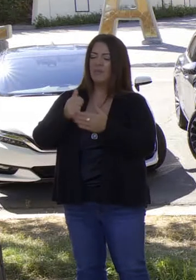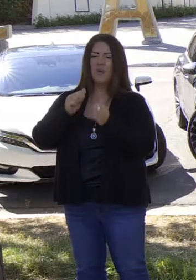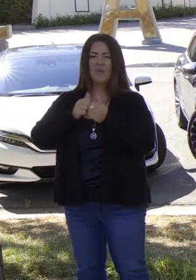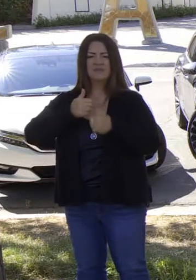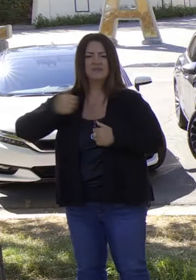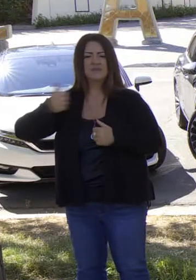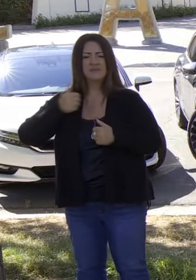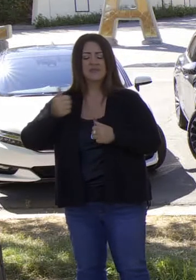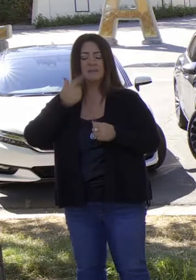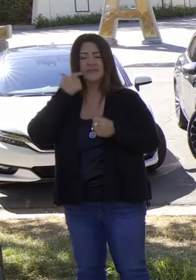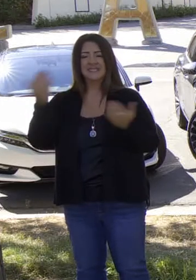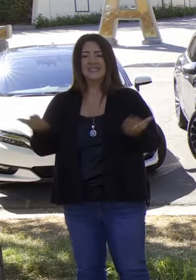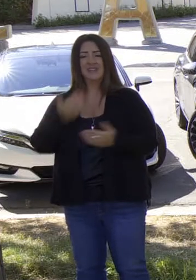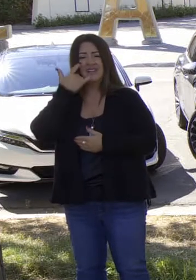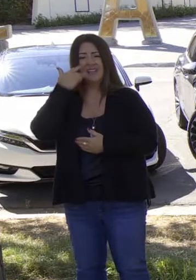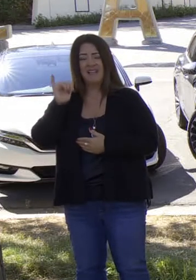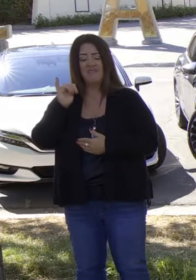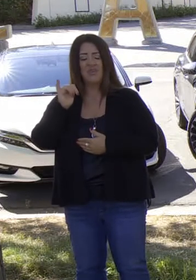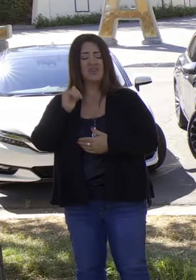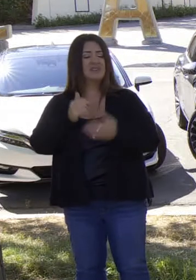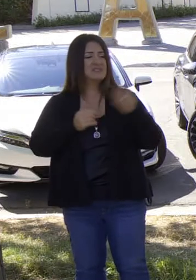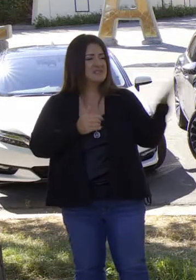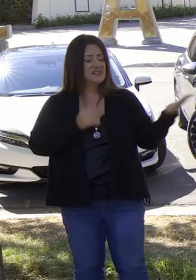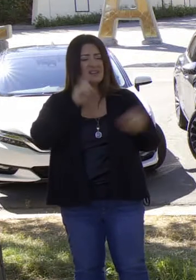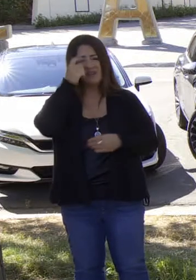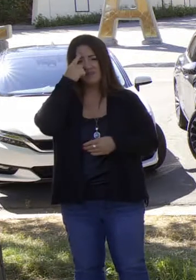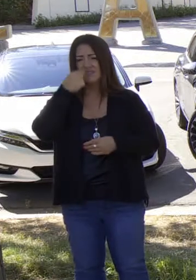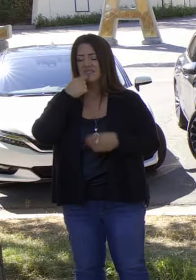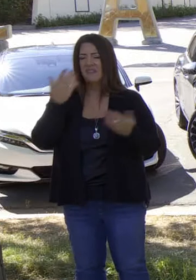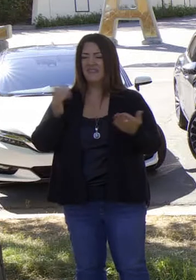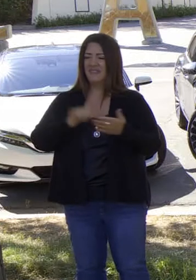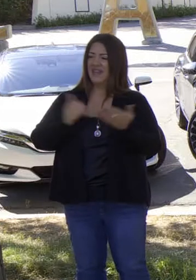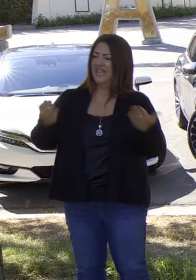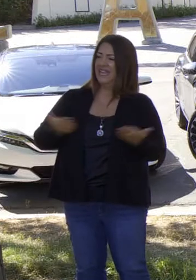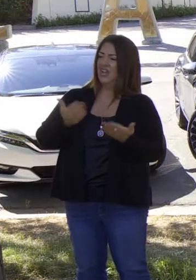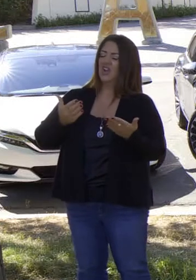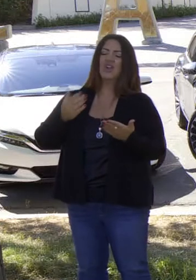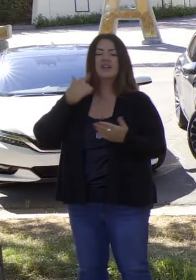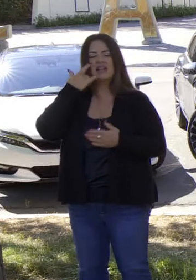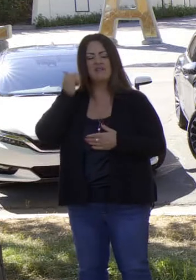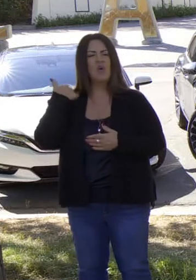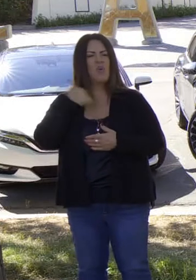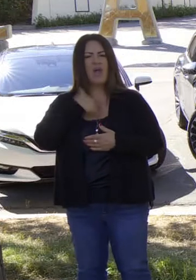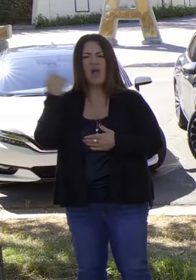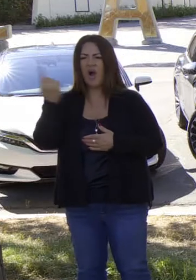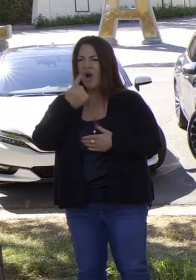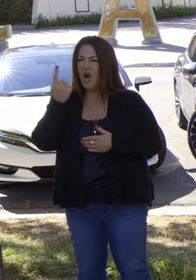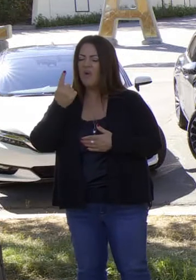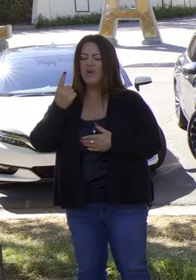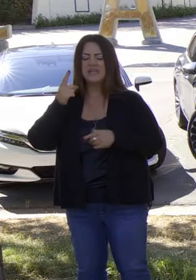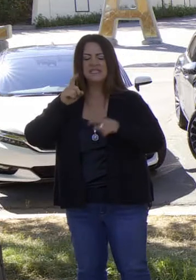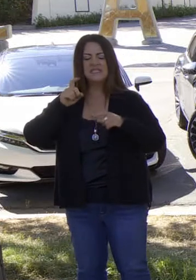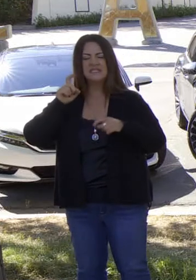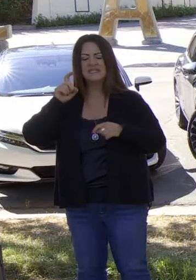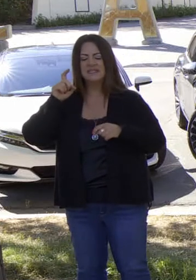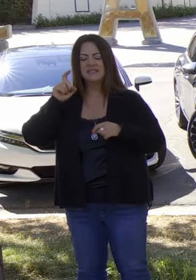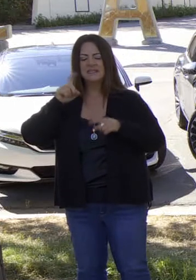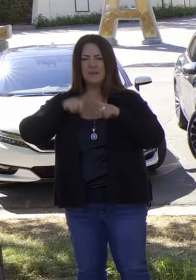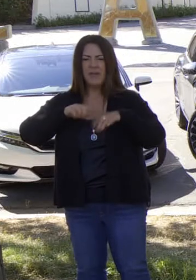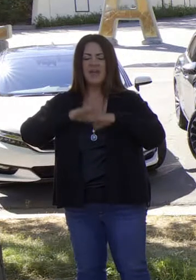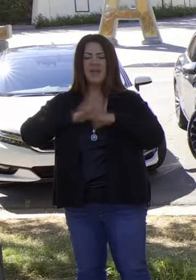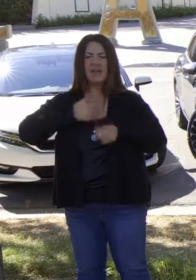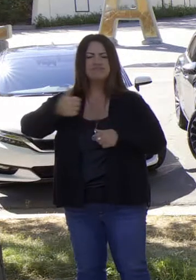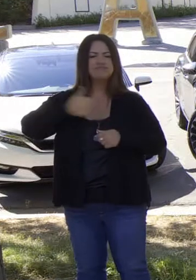afecta a la movilidad, porque California es, como bien dijo el gobernador, el estado que se trata de movilidad. Tanto yo,